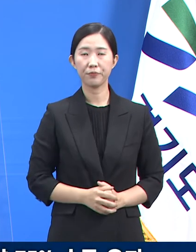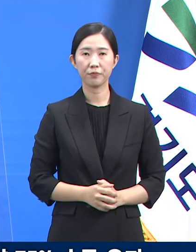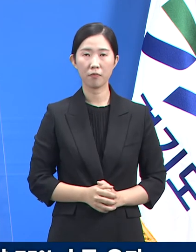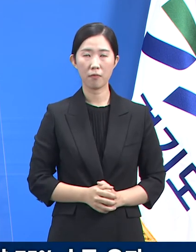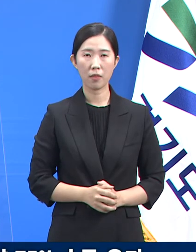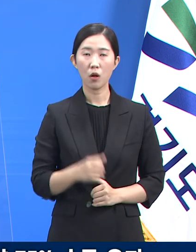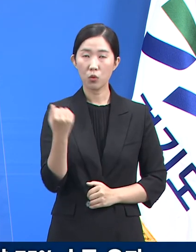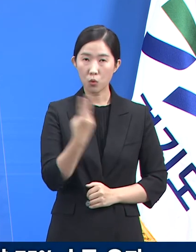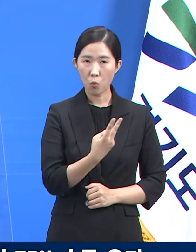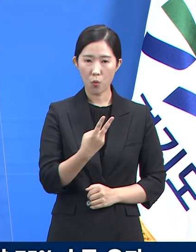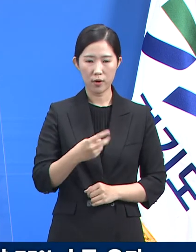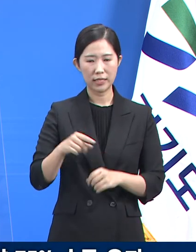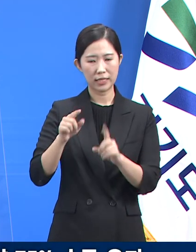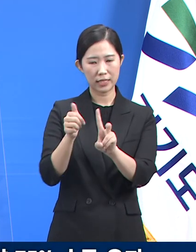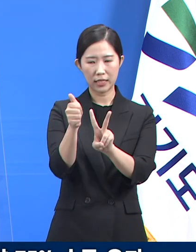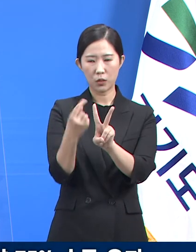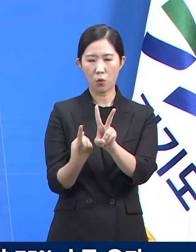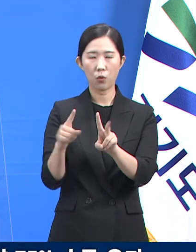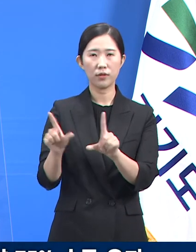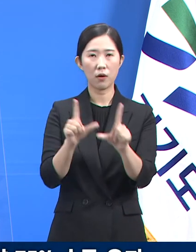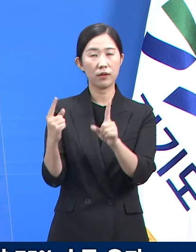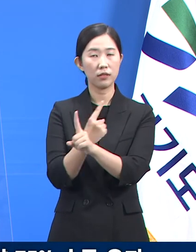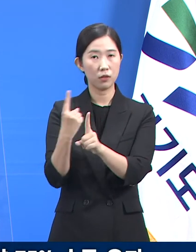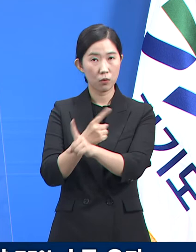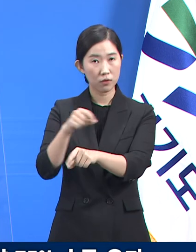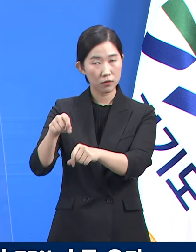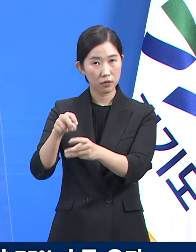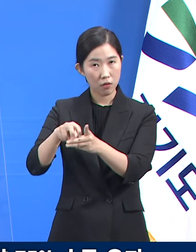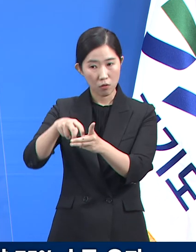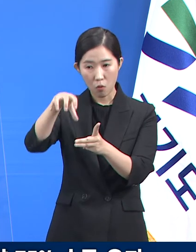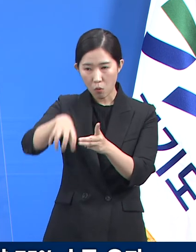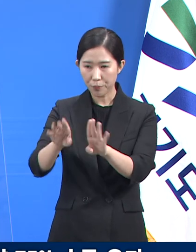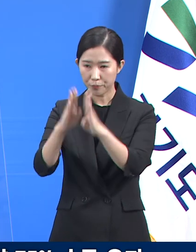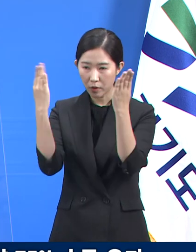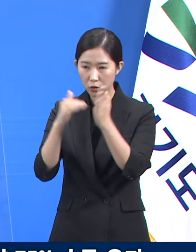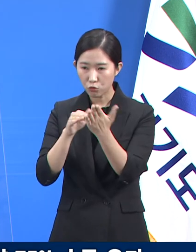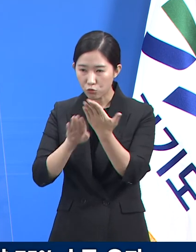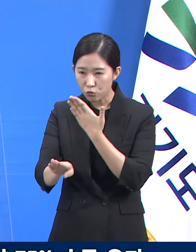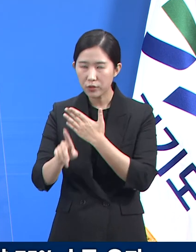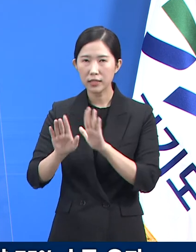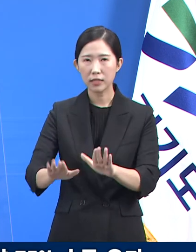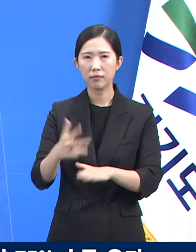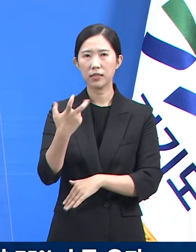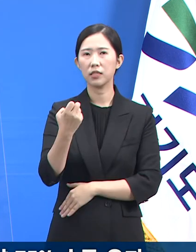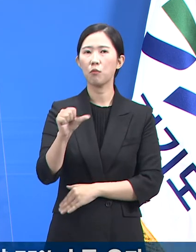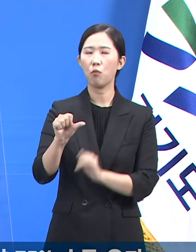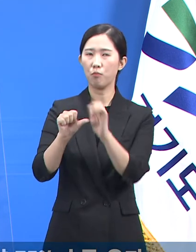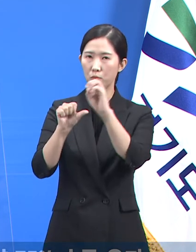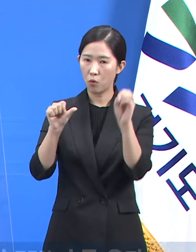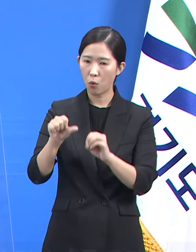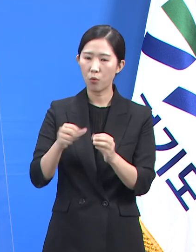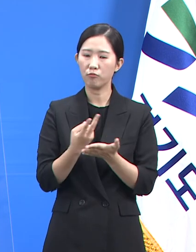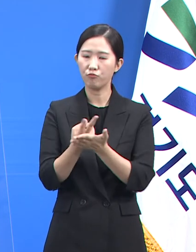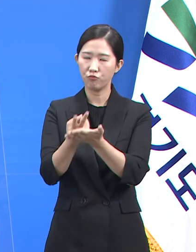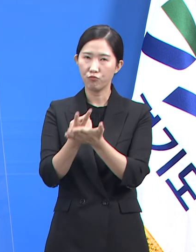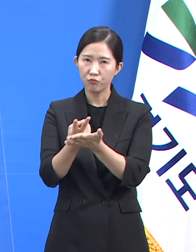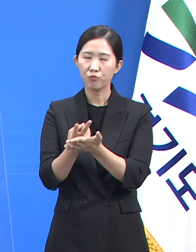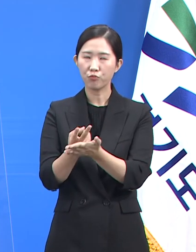제2호 특별생활치료센터는 개설 이후 약 75% 수준의 병상 가동률을 유지하고 있습니다.